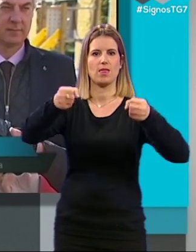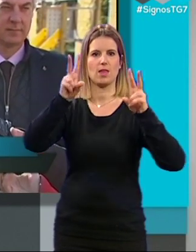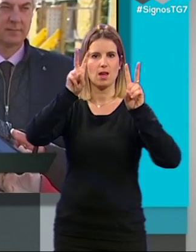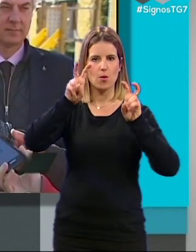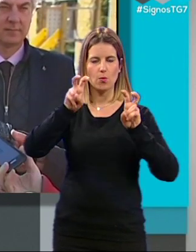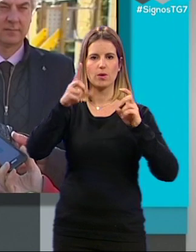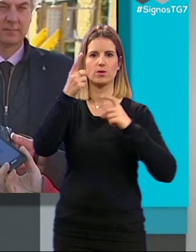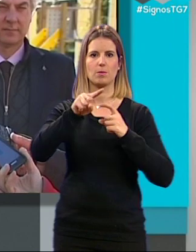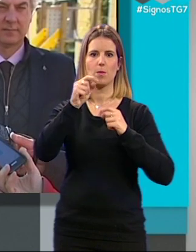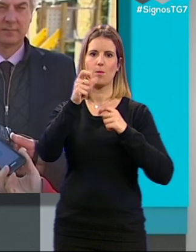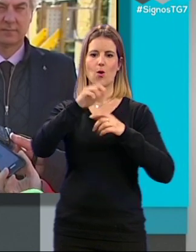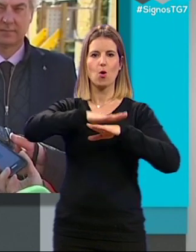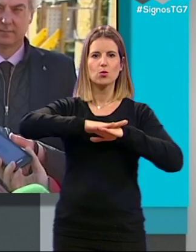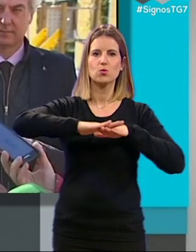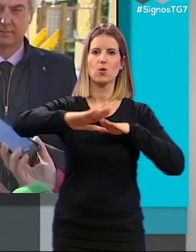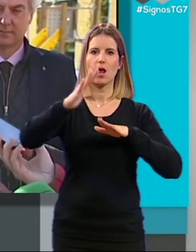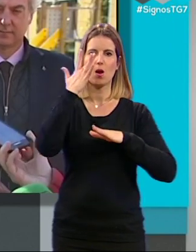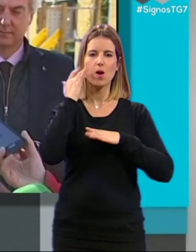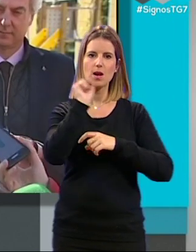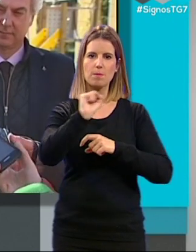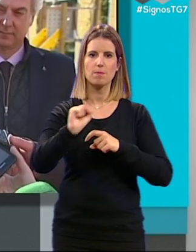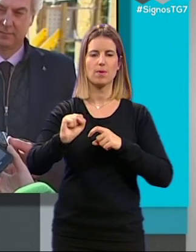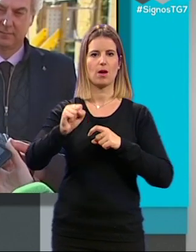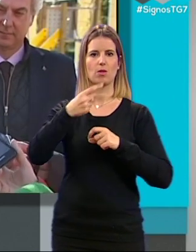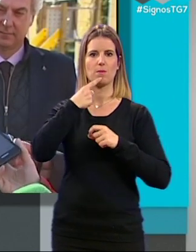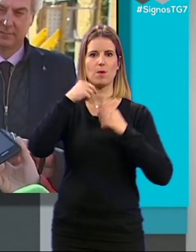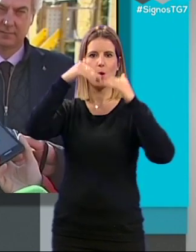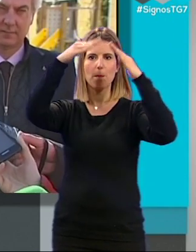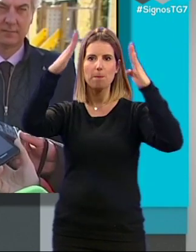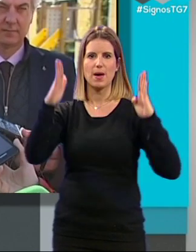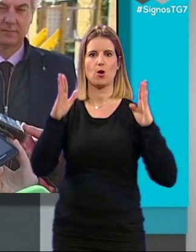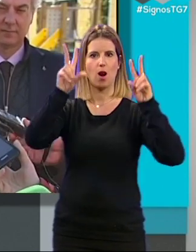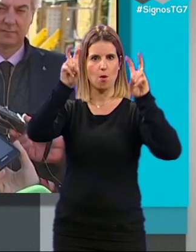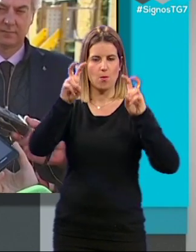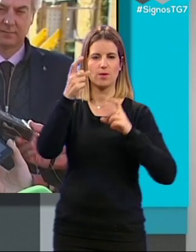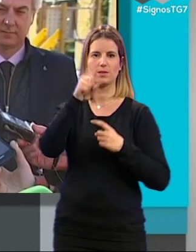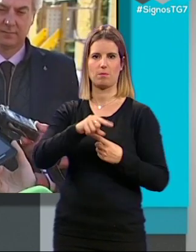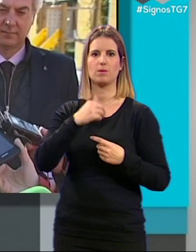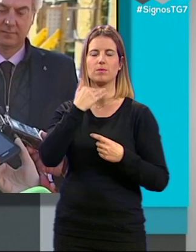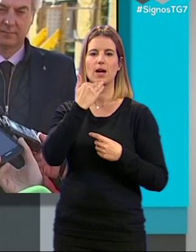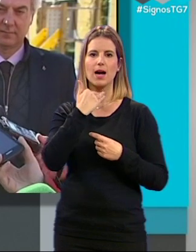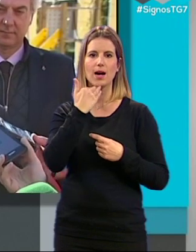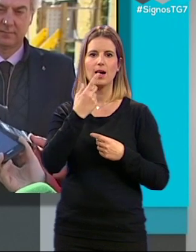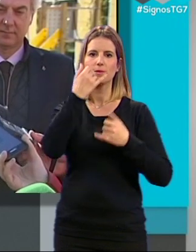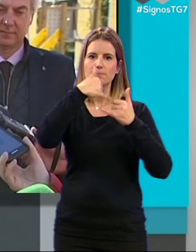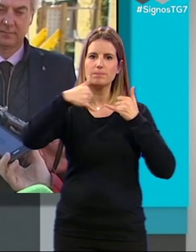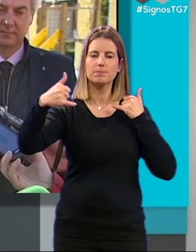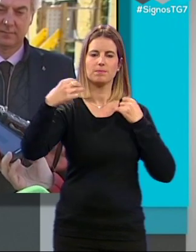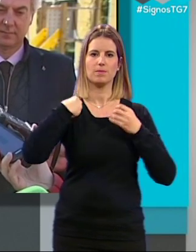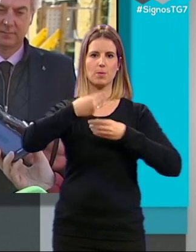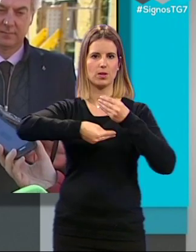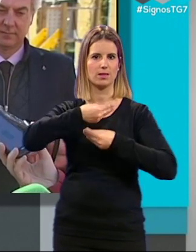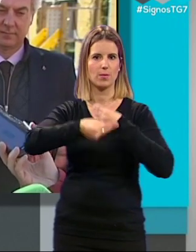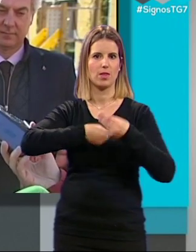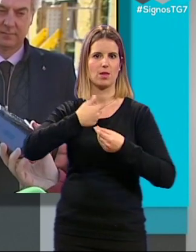se han remodelado un poco el pavimento, se ha limpiado y se han puesto las pérgolas nuevas y sobre todo algo que va en la línea de que estamos haciendo